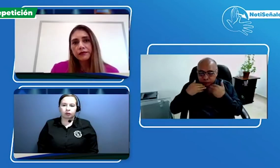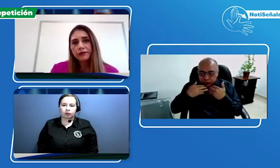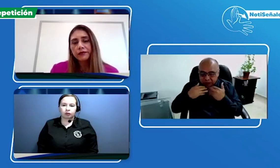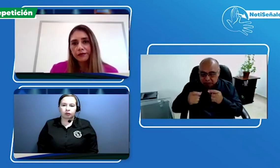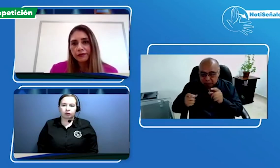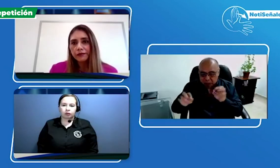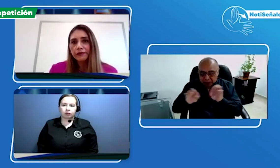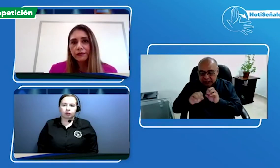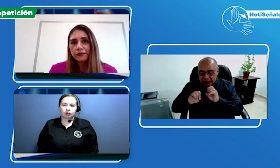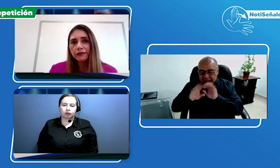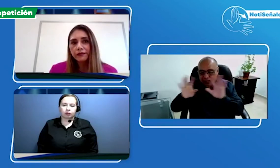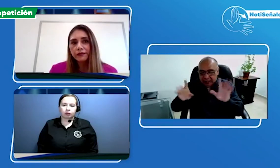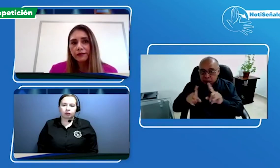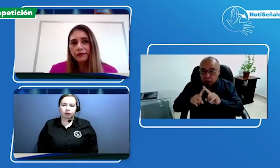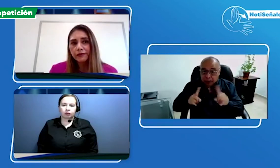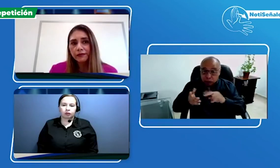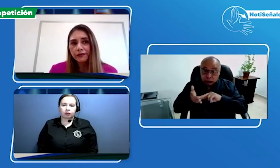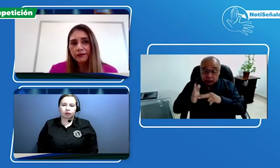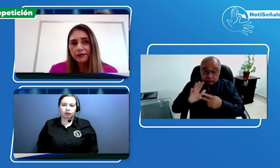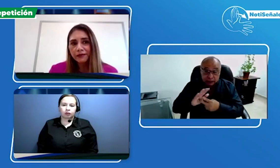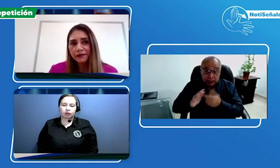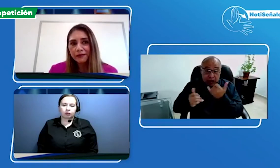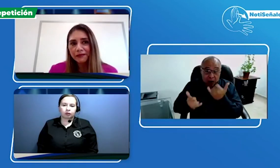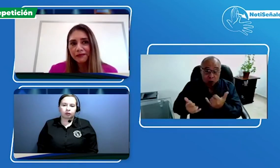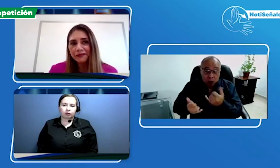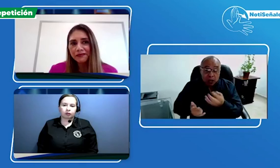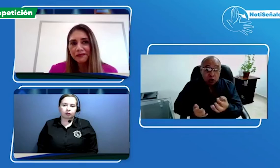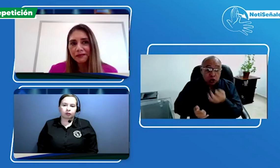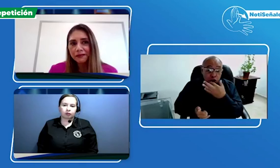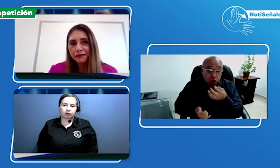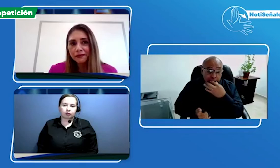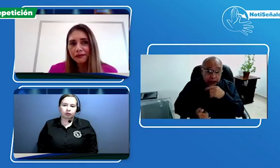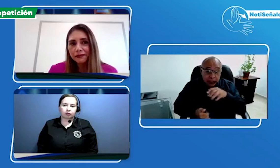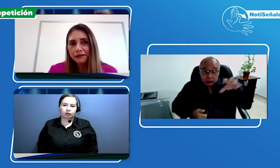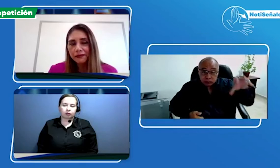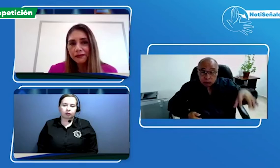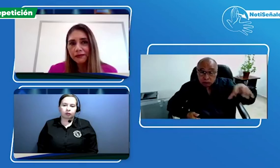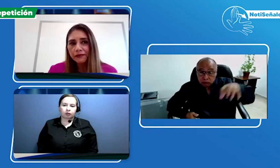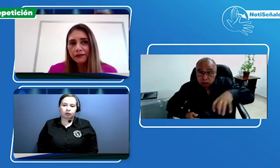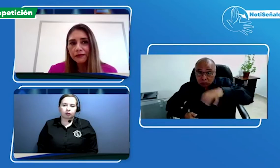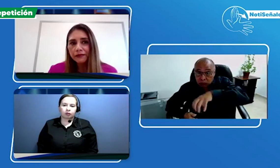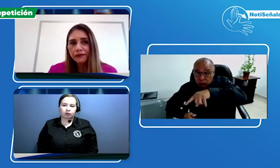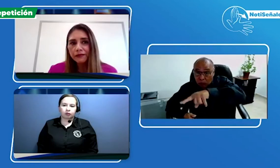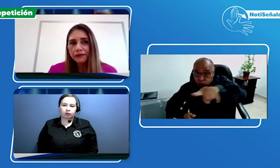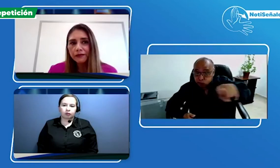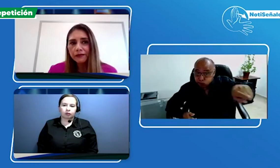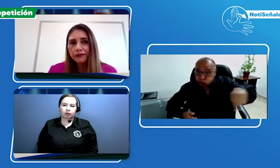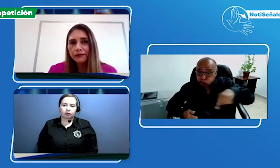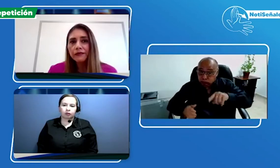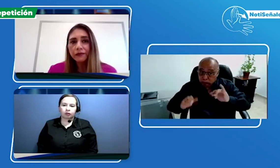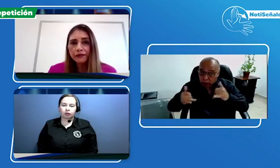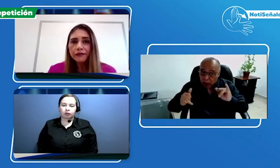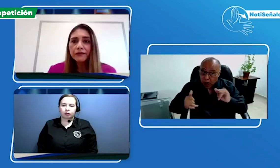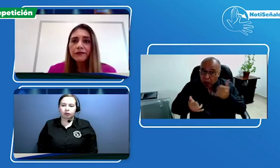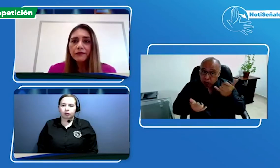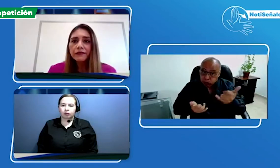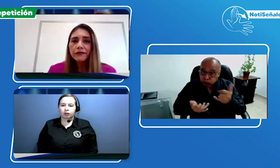O, por ejemplo, no sé si esto tuvo que ver tal vez con que la plataforma en ese momento no contaba con internet o o qué pudo haber sido, ¿no?